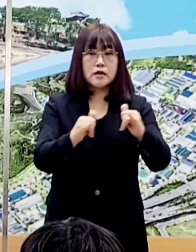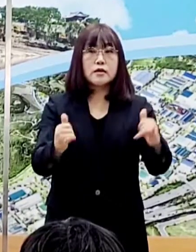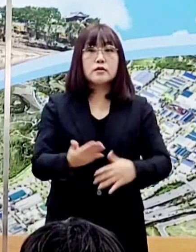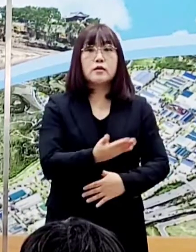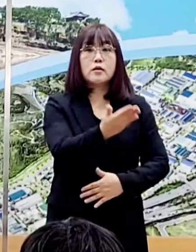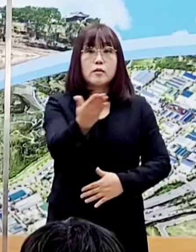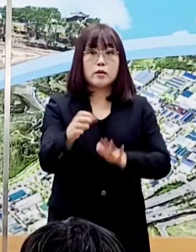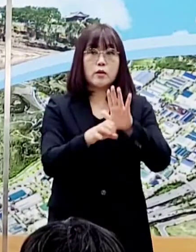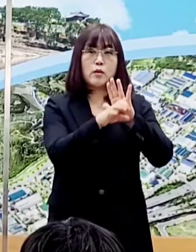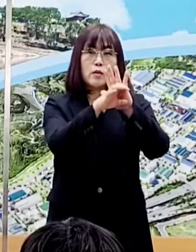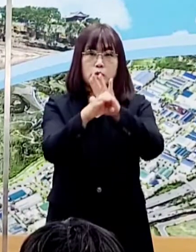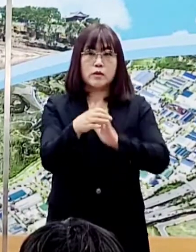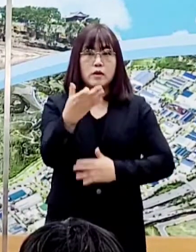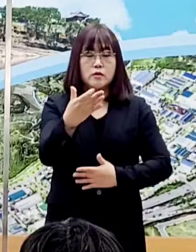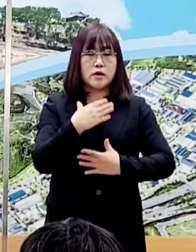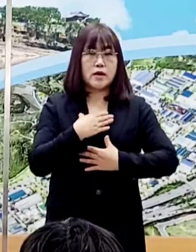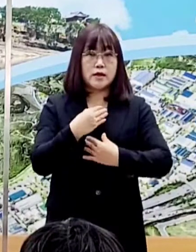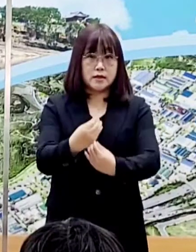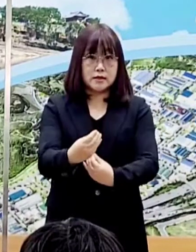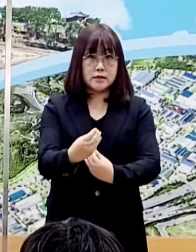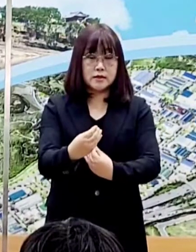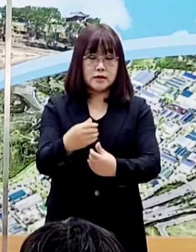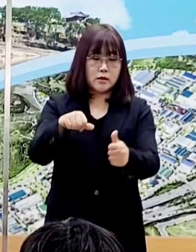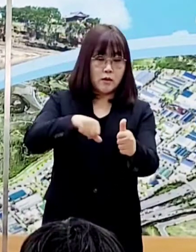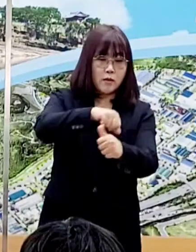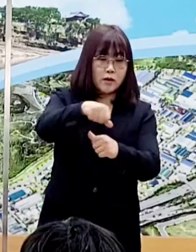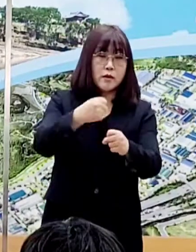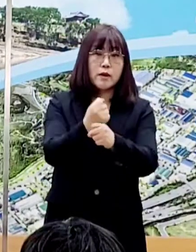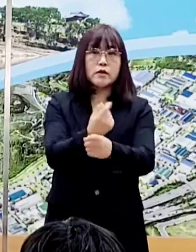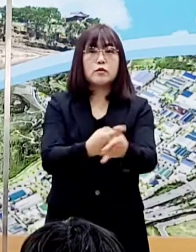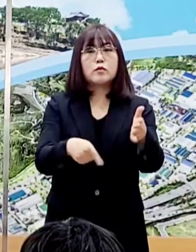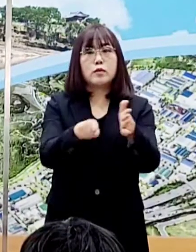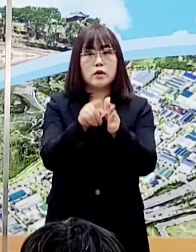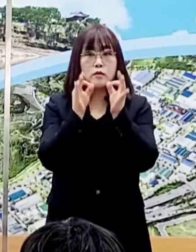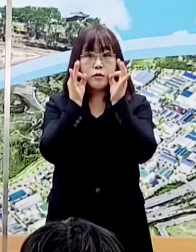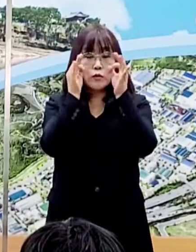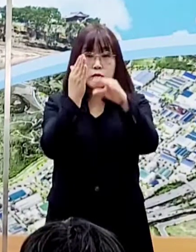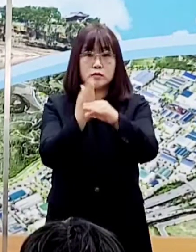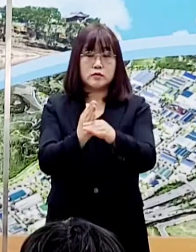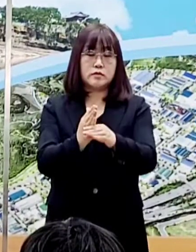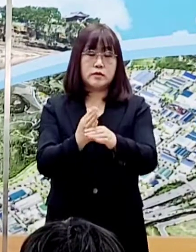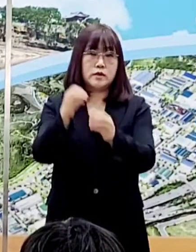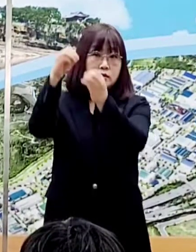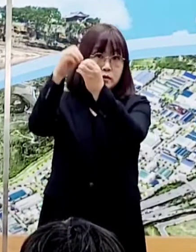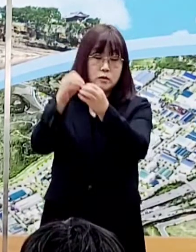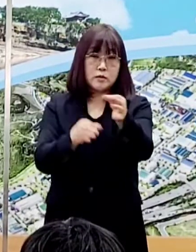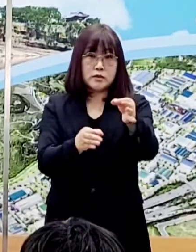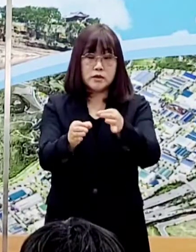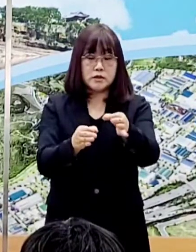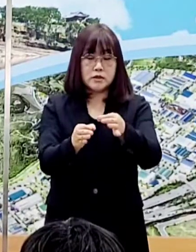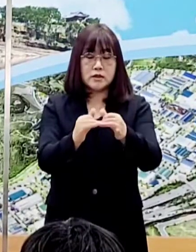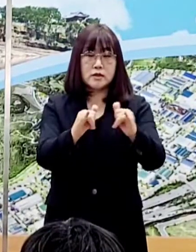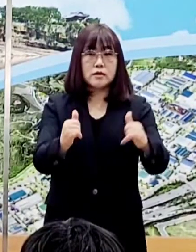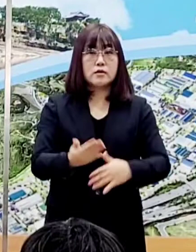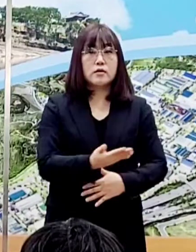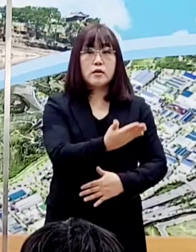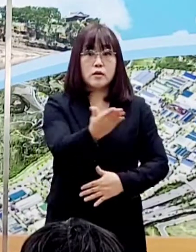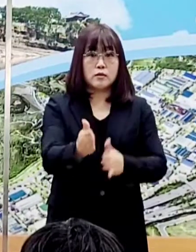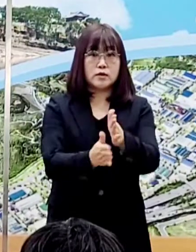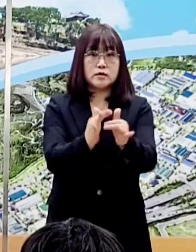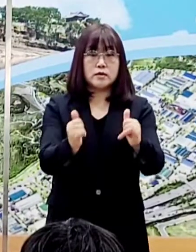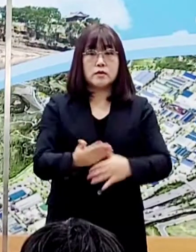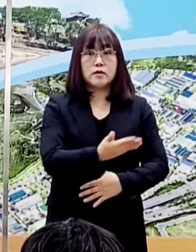코로나19로부터 안전한 환경을 조성하겠습니다. 전통시장 상인들과 시민들께서는